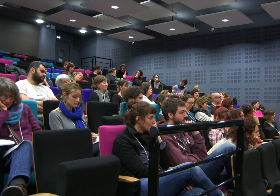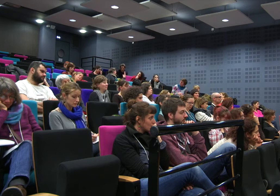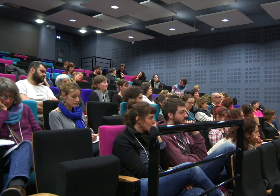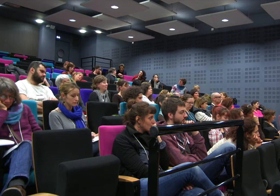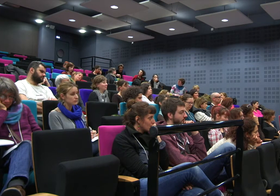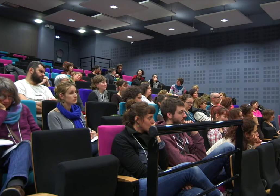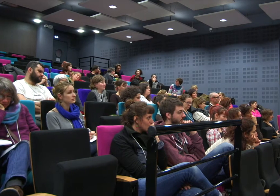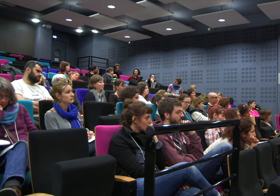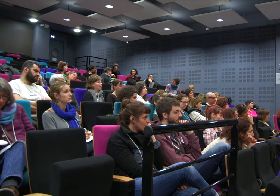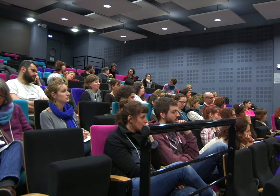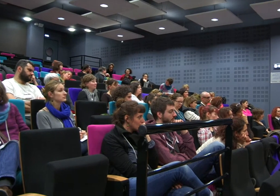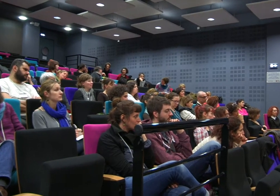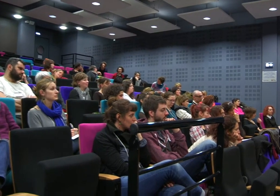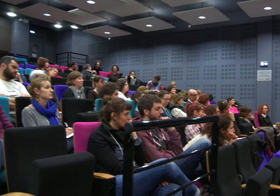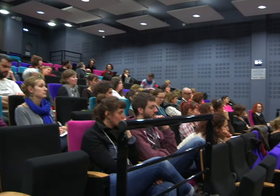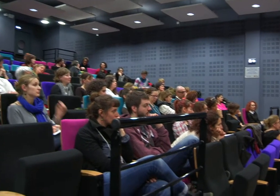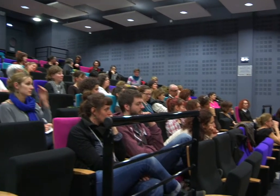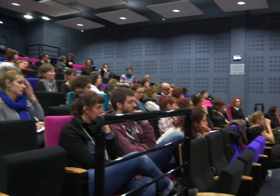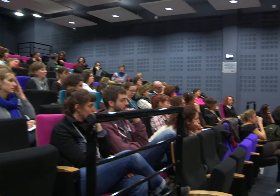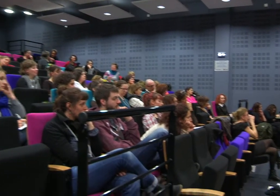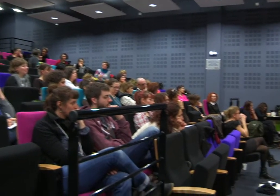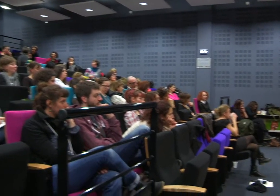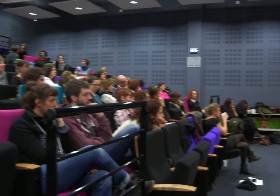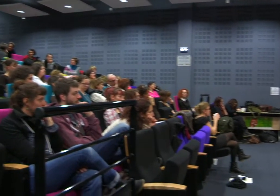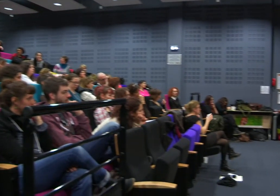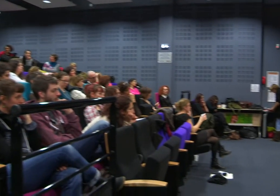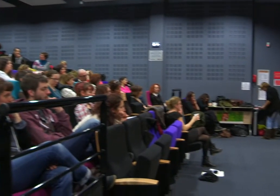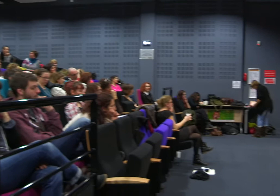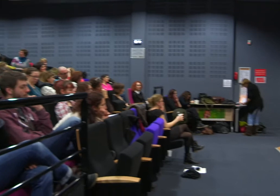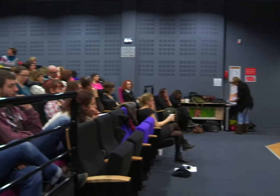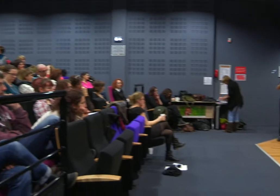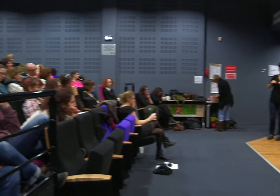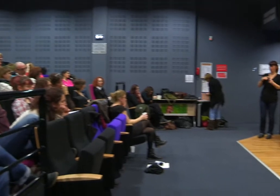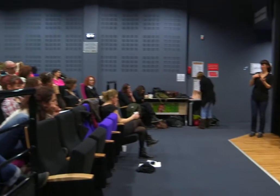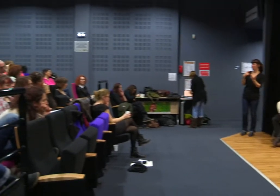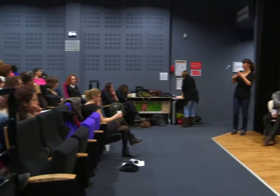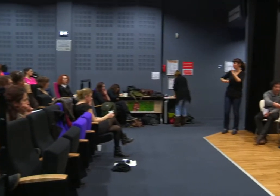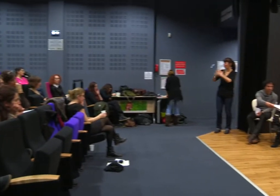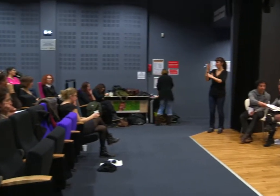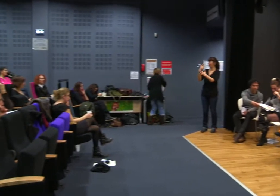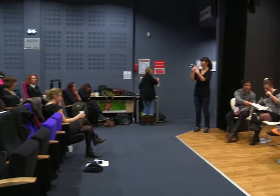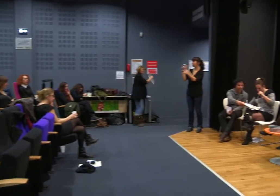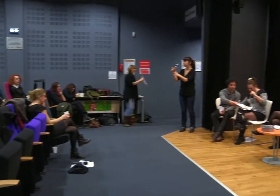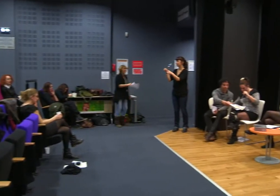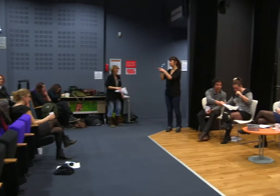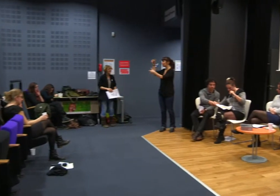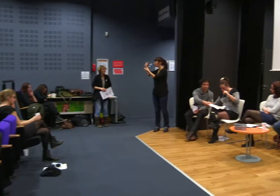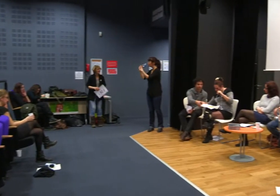culture en spécifiant que les personnes handicapées ont non seulement le droit d'accéder aux œuvres et à leur contenu, mais